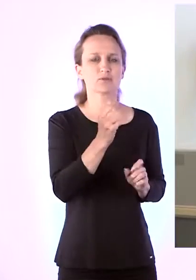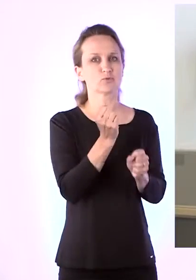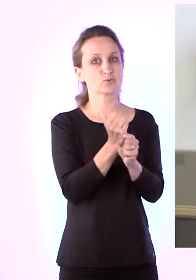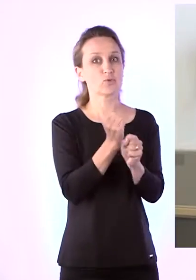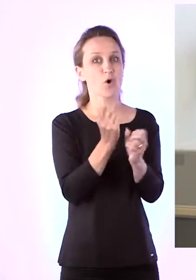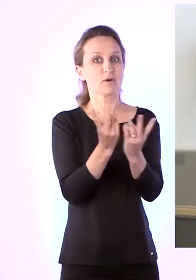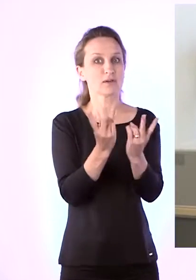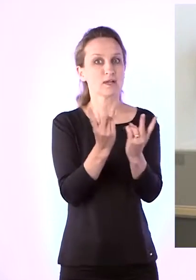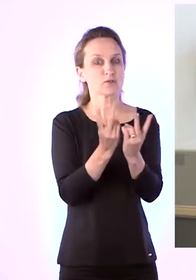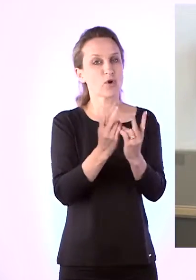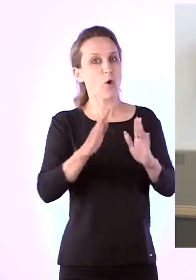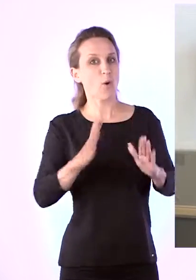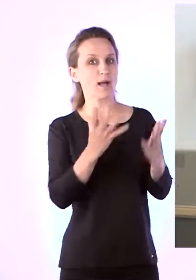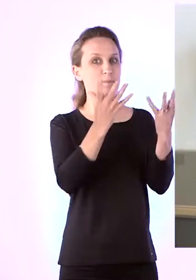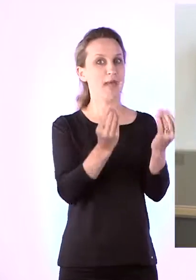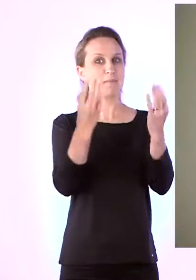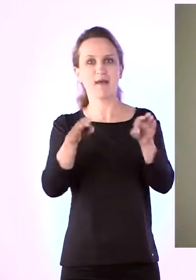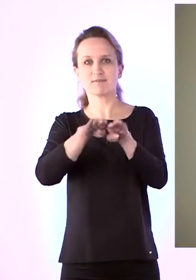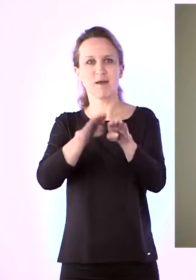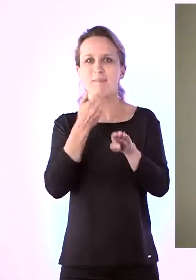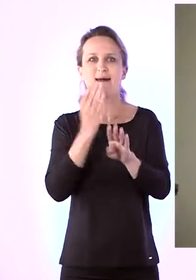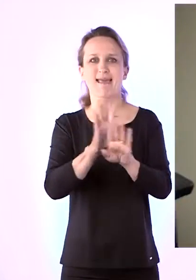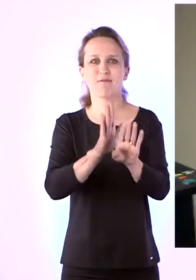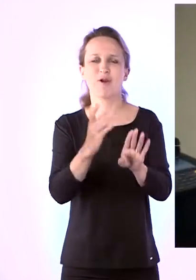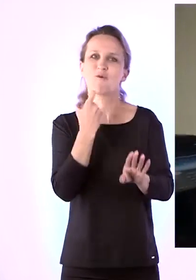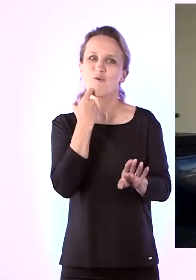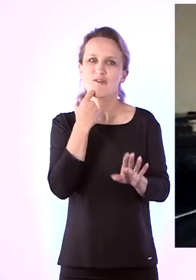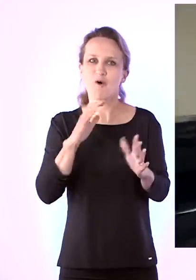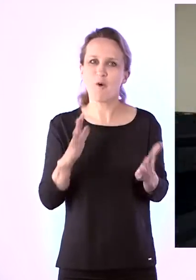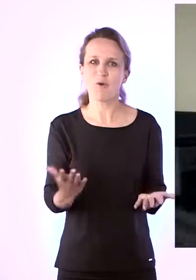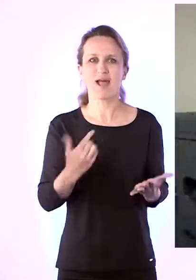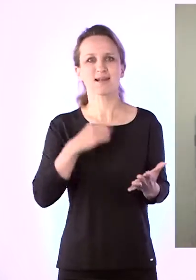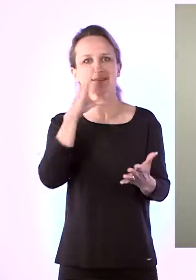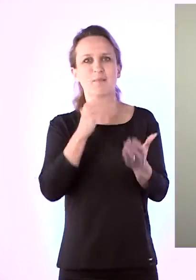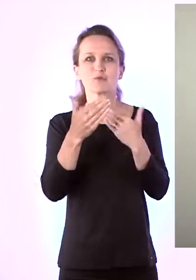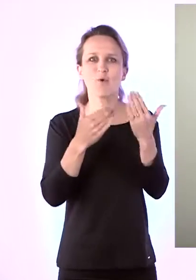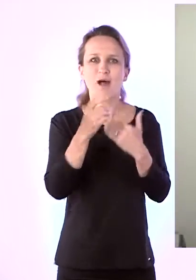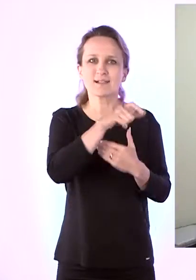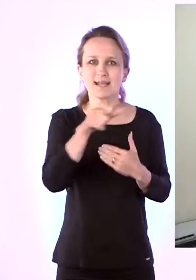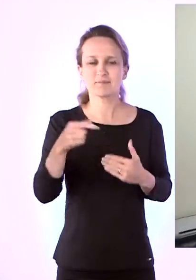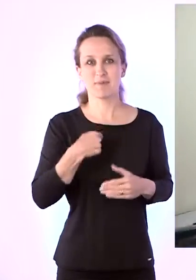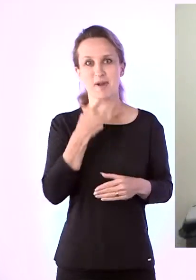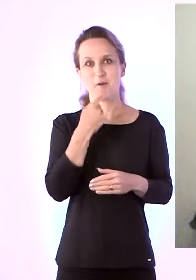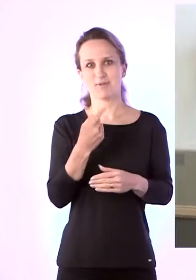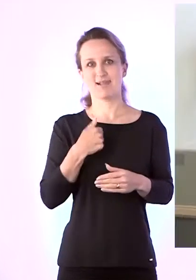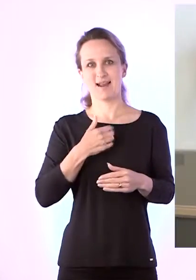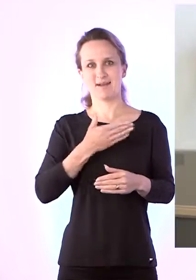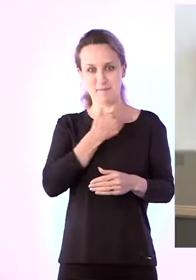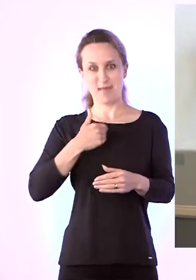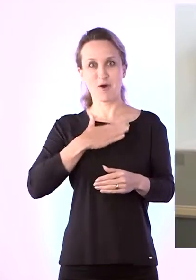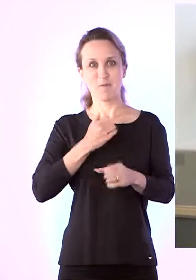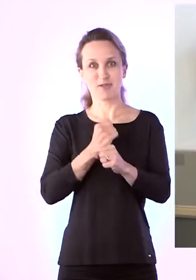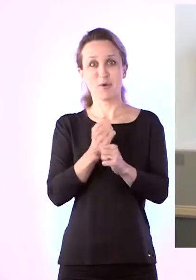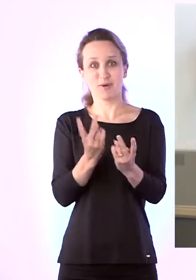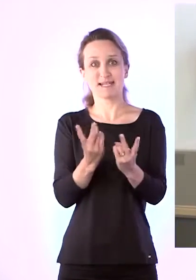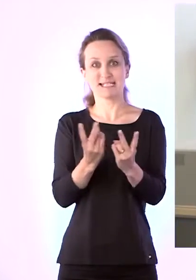üks päev ei saarnane teisele. See on huvitav, ma saaksin suhelda inimeste. Ja siis ma ütlen, et tegelikult see meie töö ongi